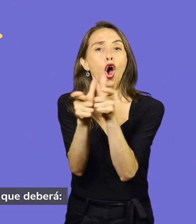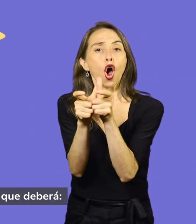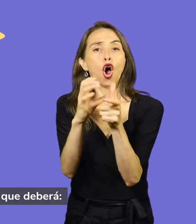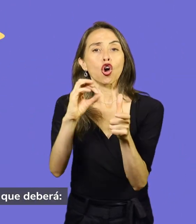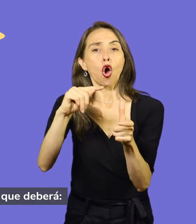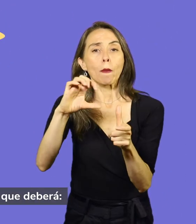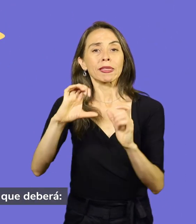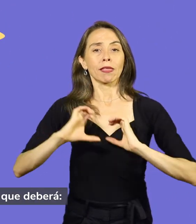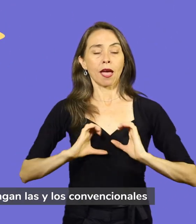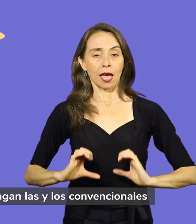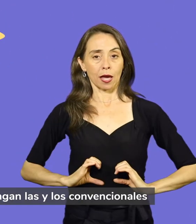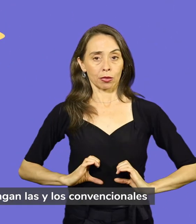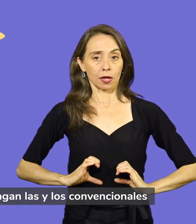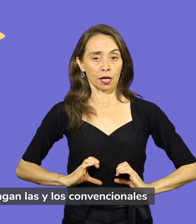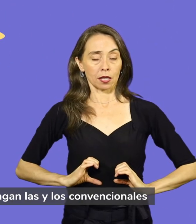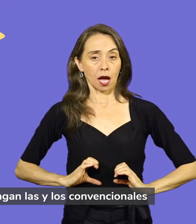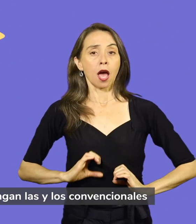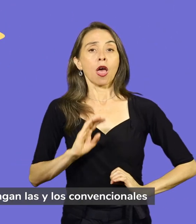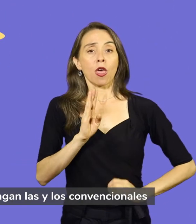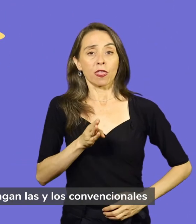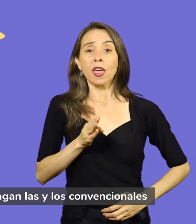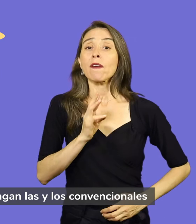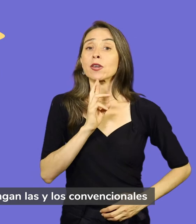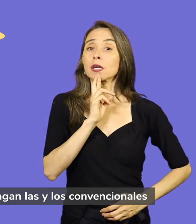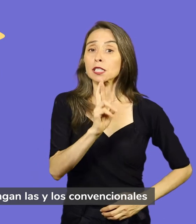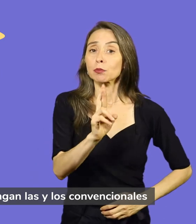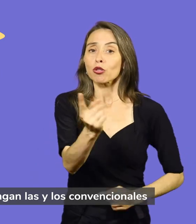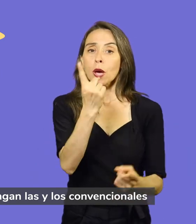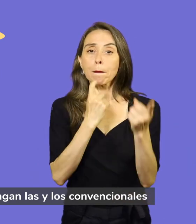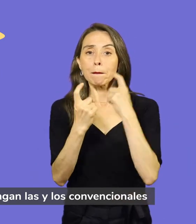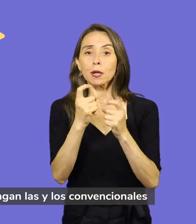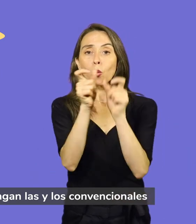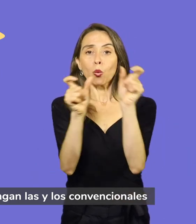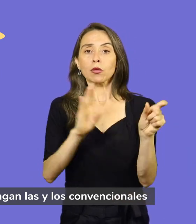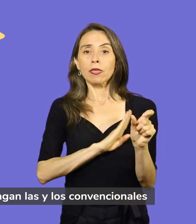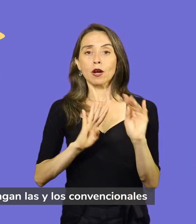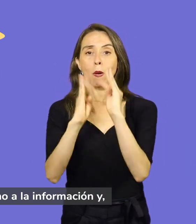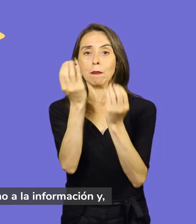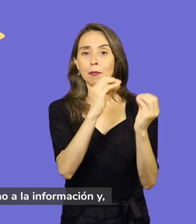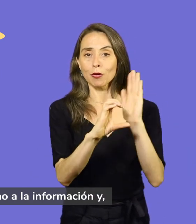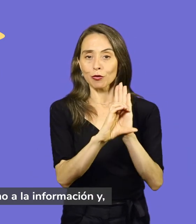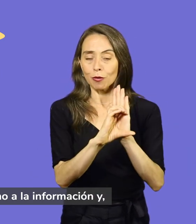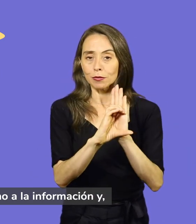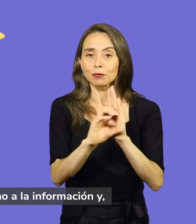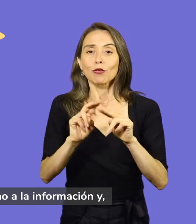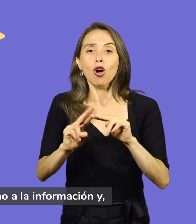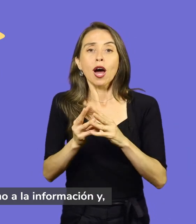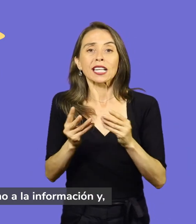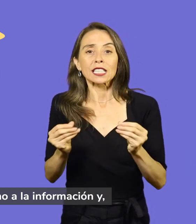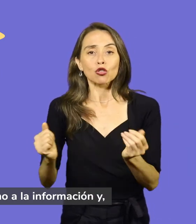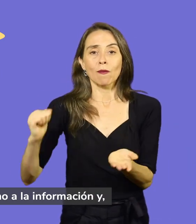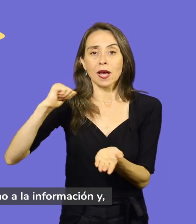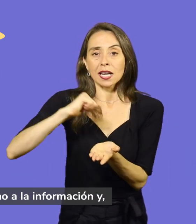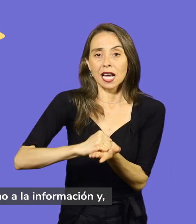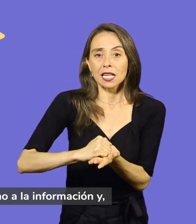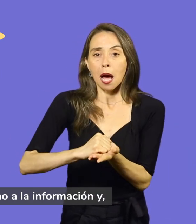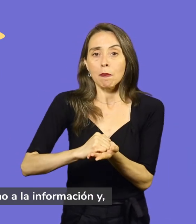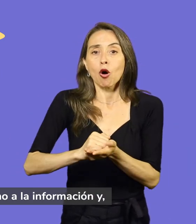Pronunciarse sobre las consultas que hagan los y las convencionales resolver los reclamos por derecho a la información y